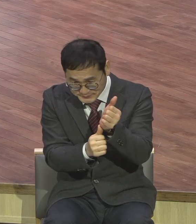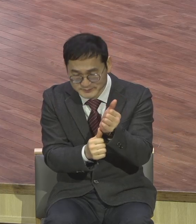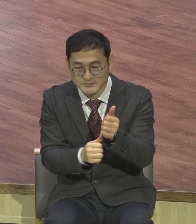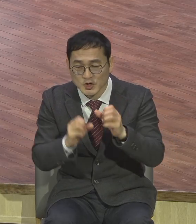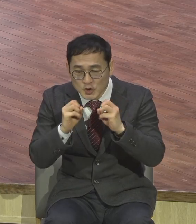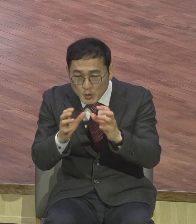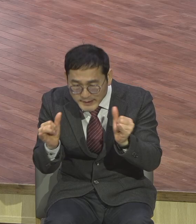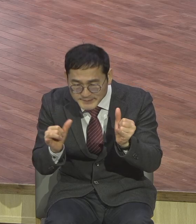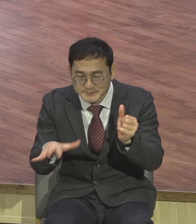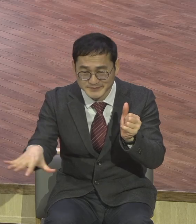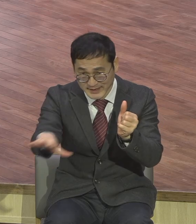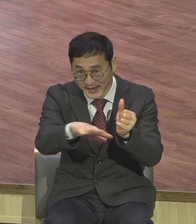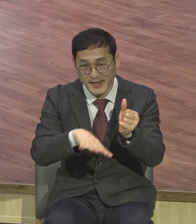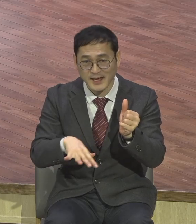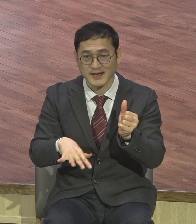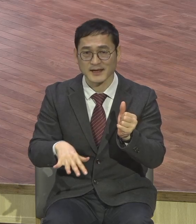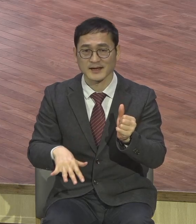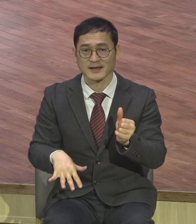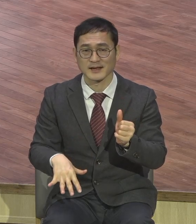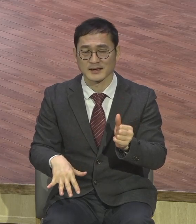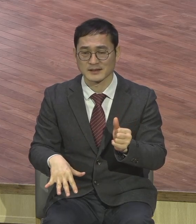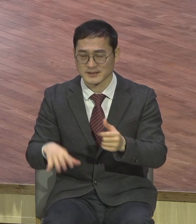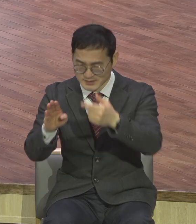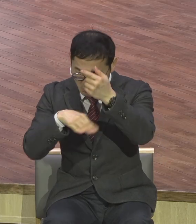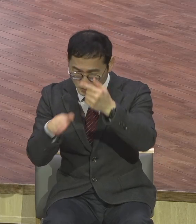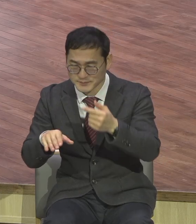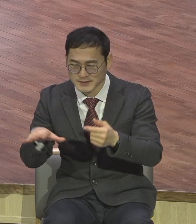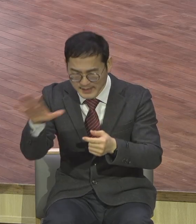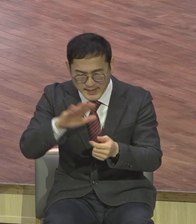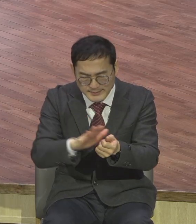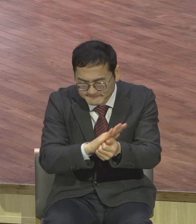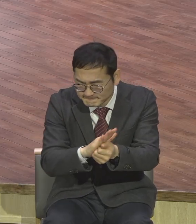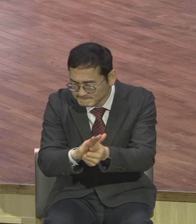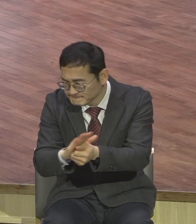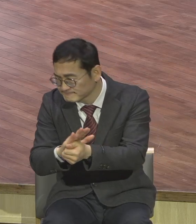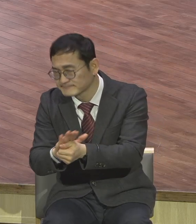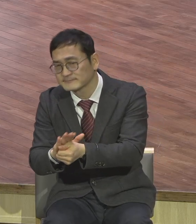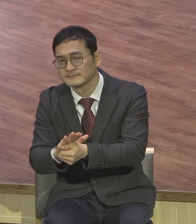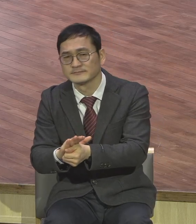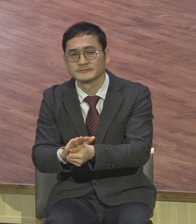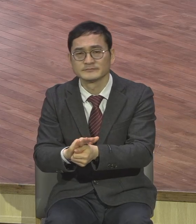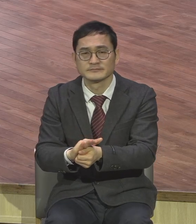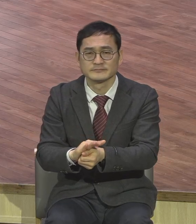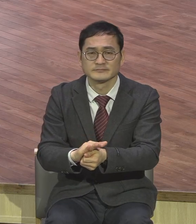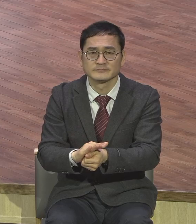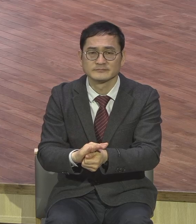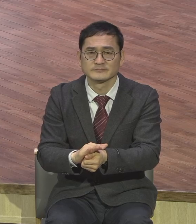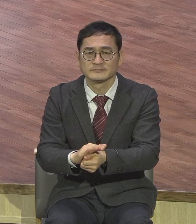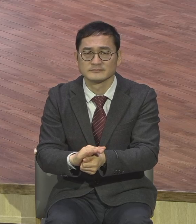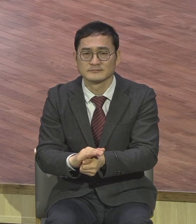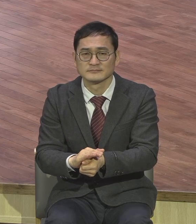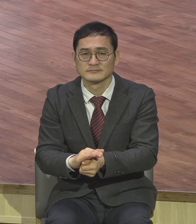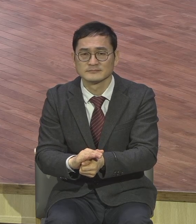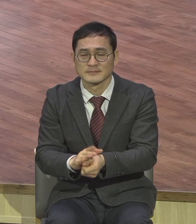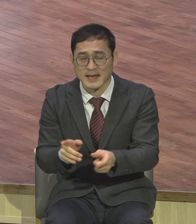그자말로 성도인들을 돌보면서 영적한 흐름을 타면서 그렇게 같이 사역을 하니까